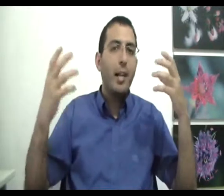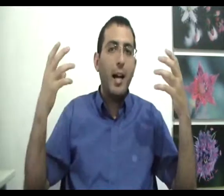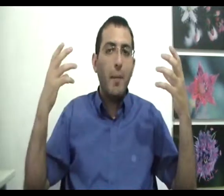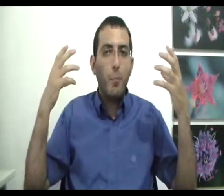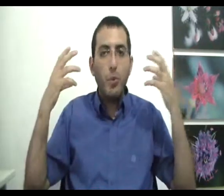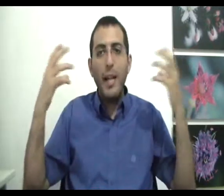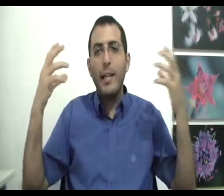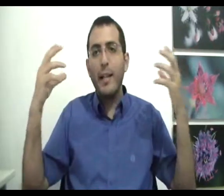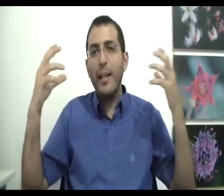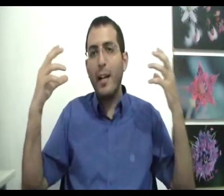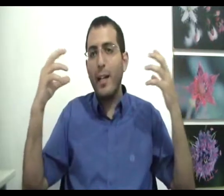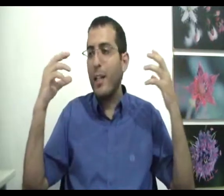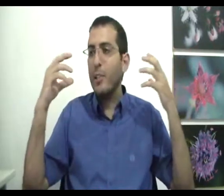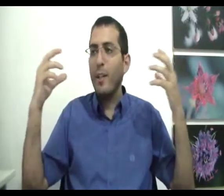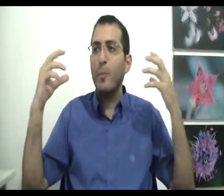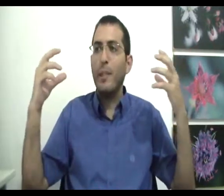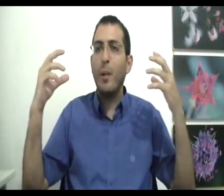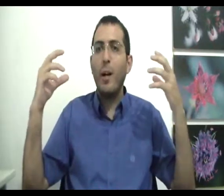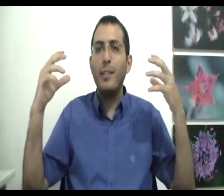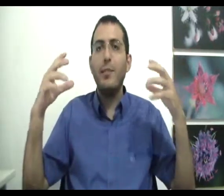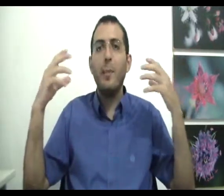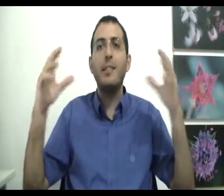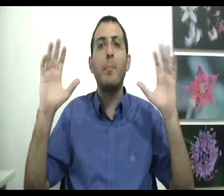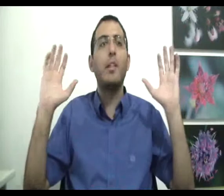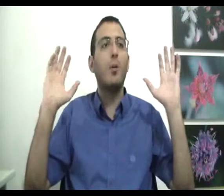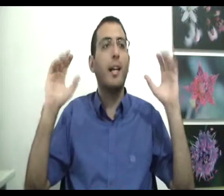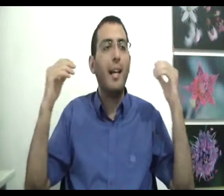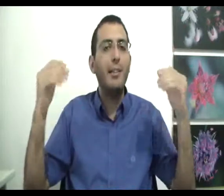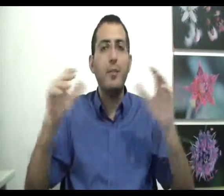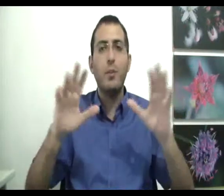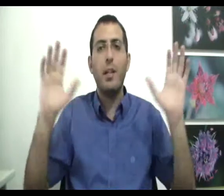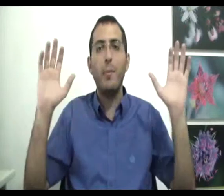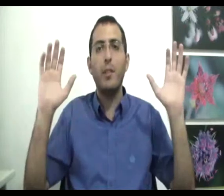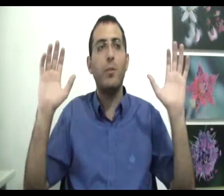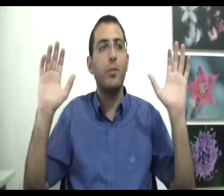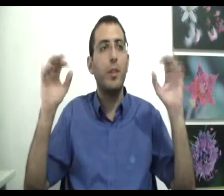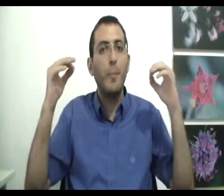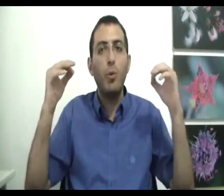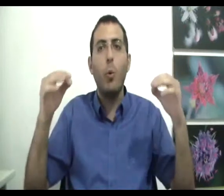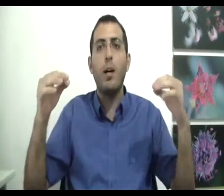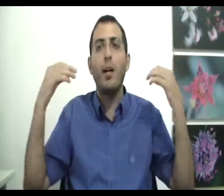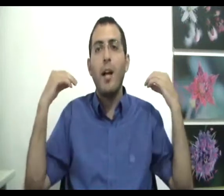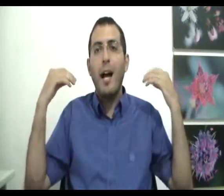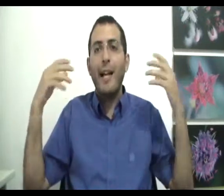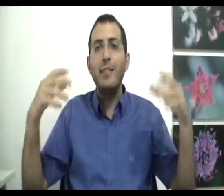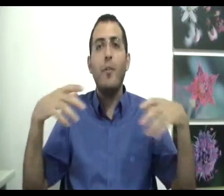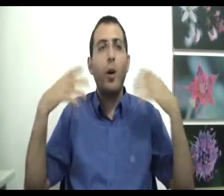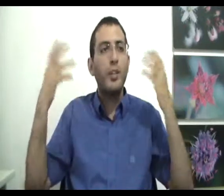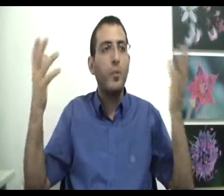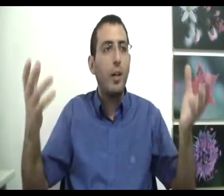המודל העיקרי החשיבה שעומדת מאחור הכסף זה בעצם הביטחון, הכסף נותן לך ביטחון הביטוח, הכסף רוכש עבור לך